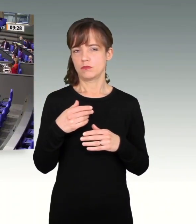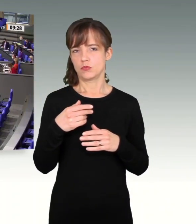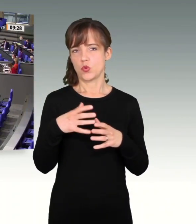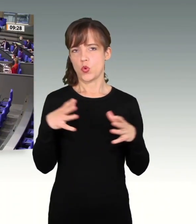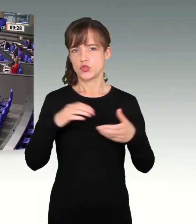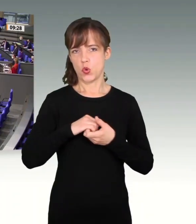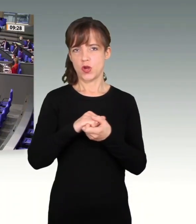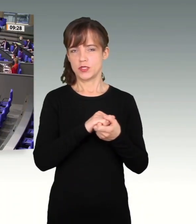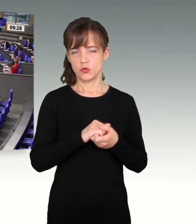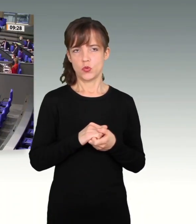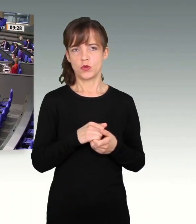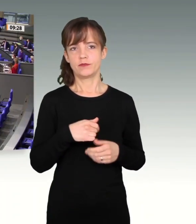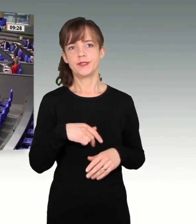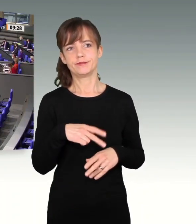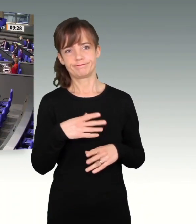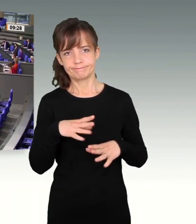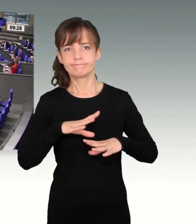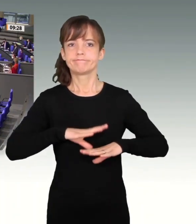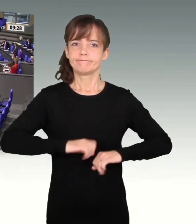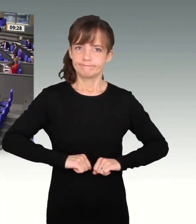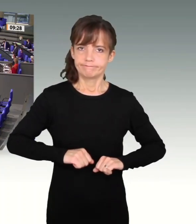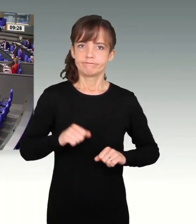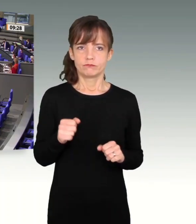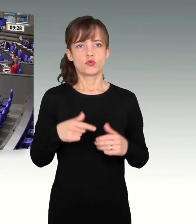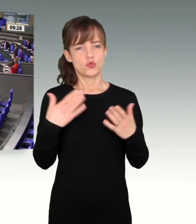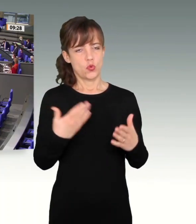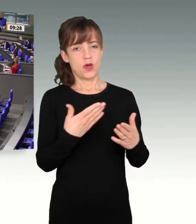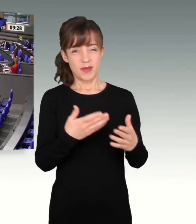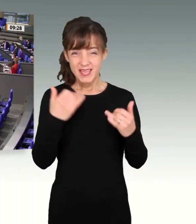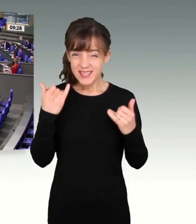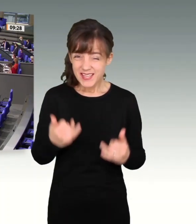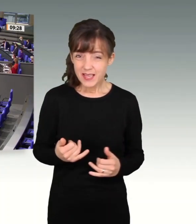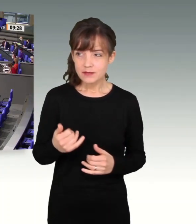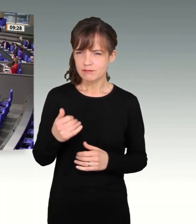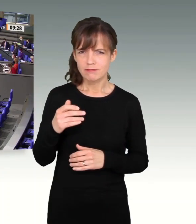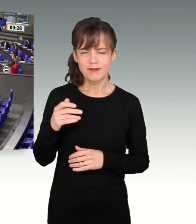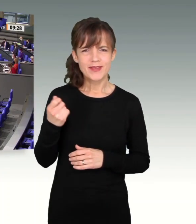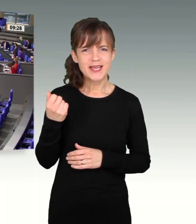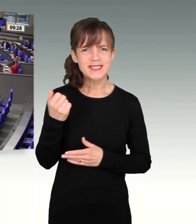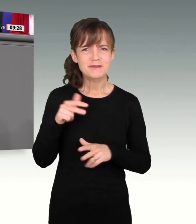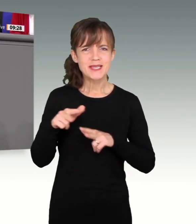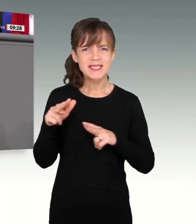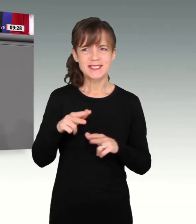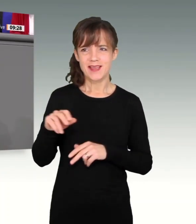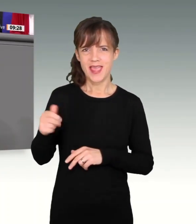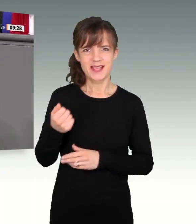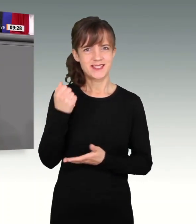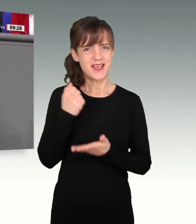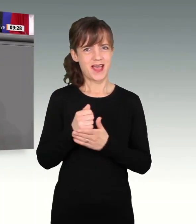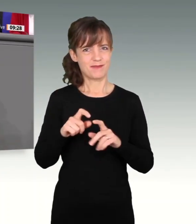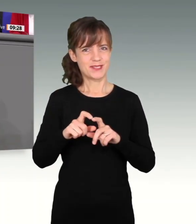bemerkenswerte Leistung eines FDP-Finanzministers, in seiner allerersten Amtswoche gleich zwei zentrale FDP